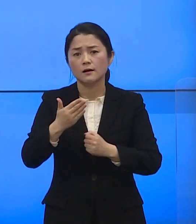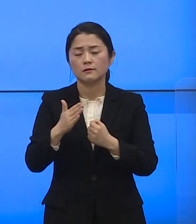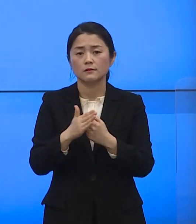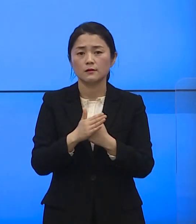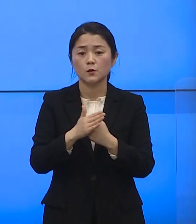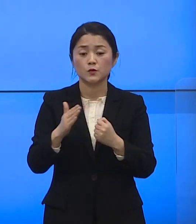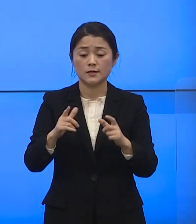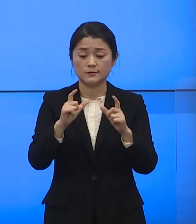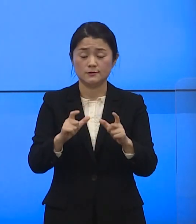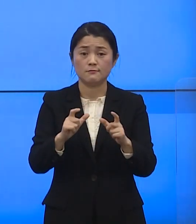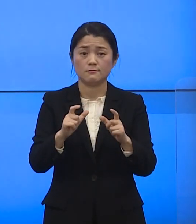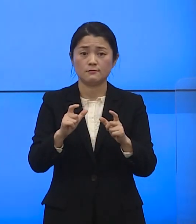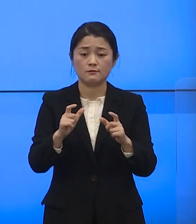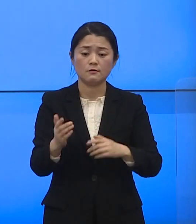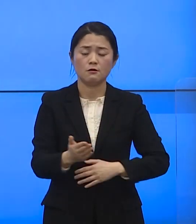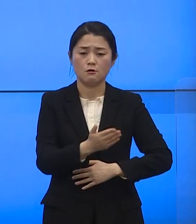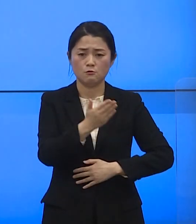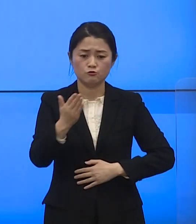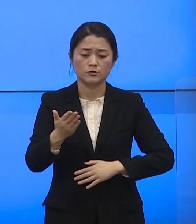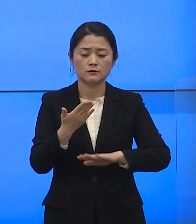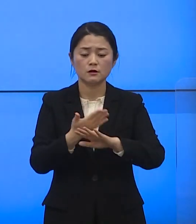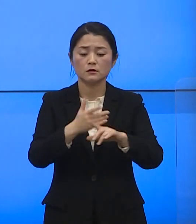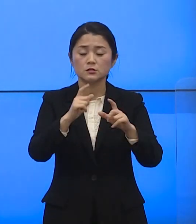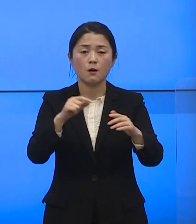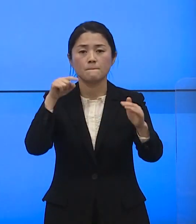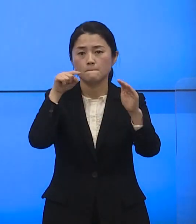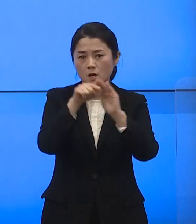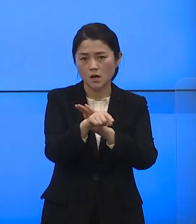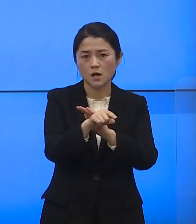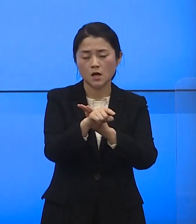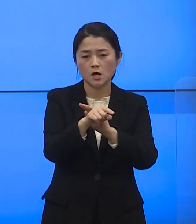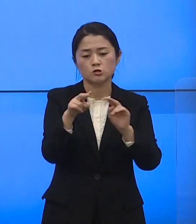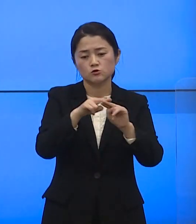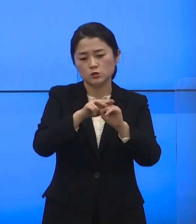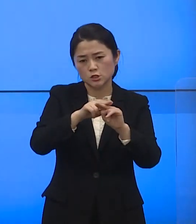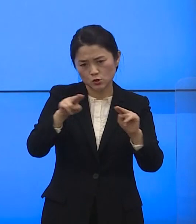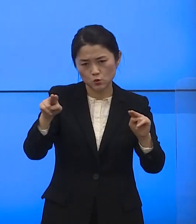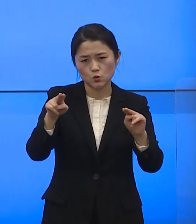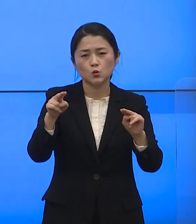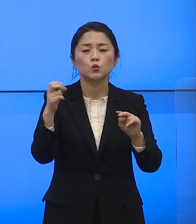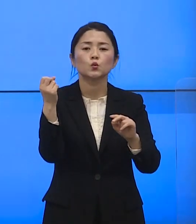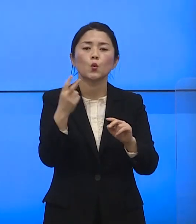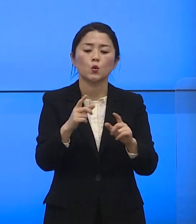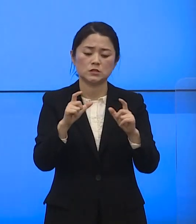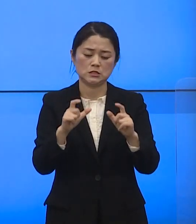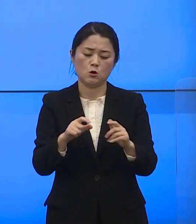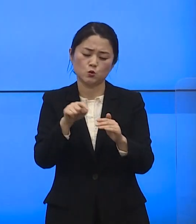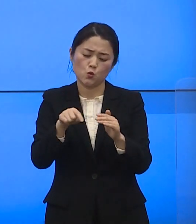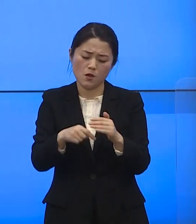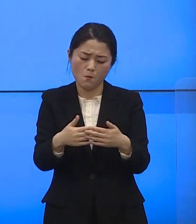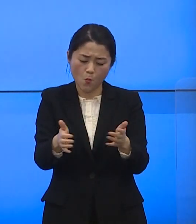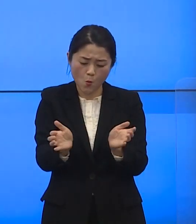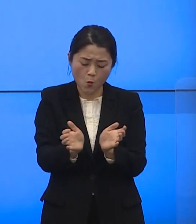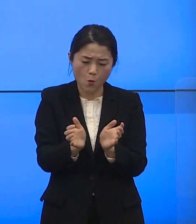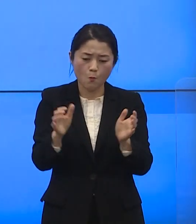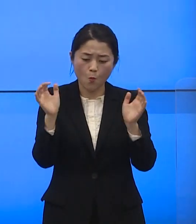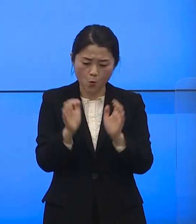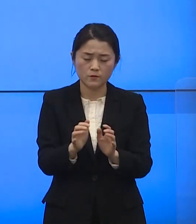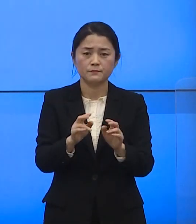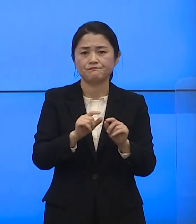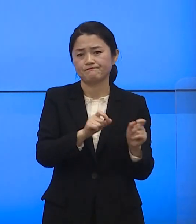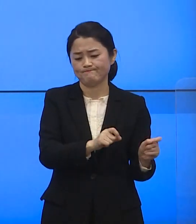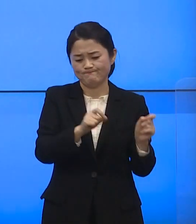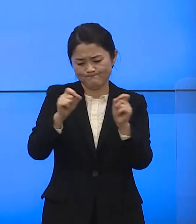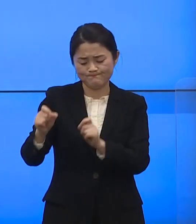국민들께서는 타지역 방문을 최대한 자제해 주시고 지역의 모임도 당분간